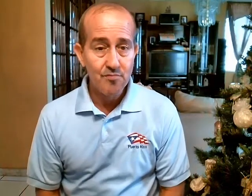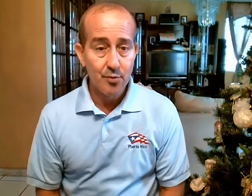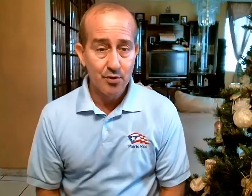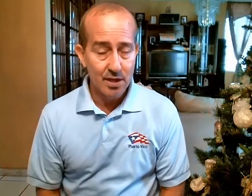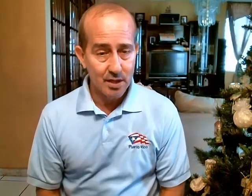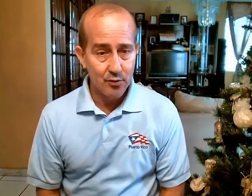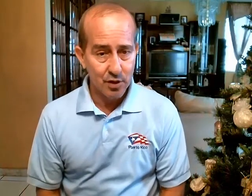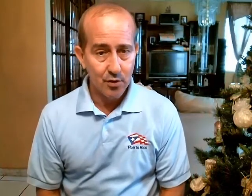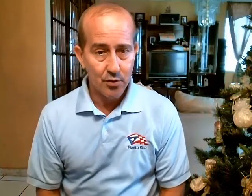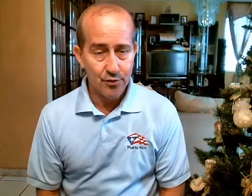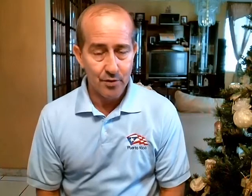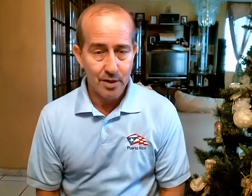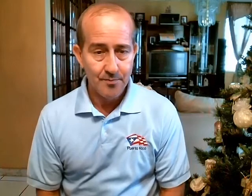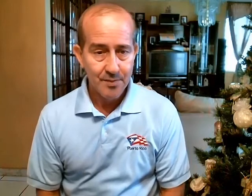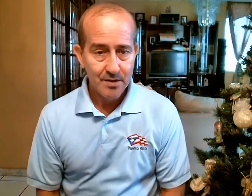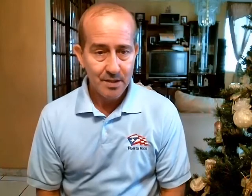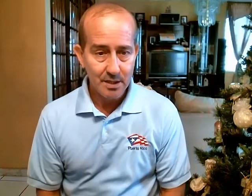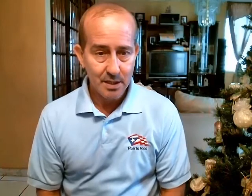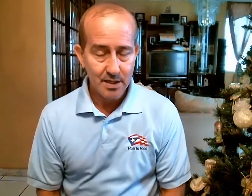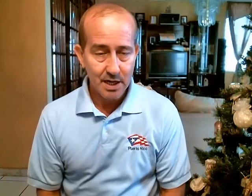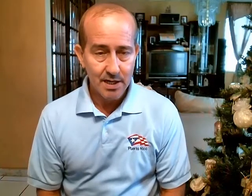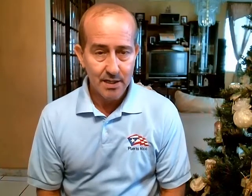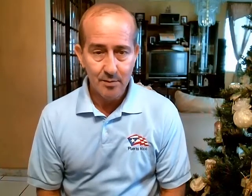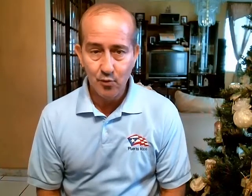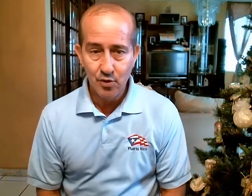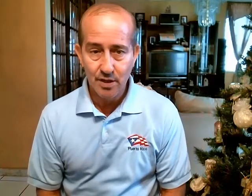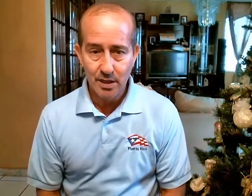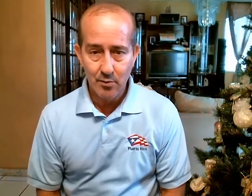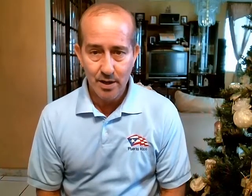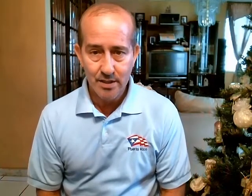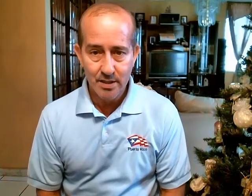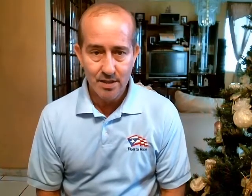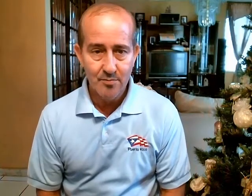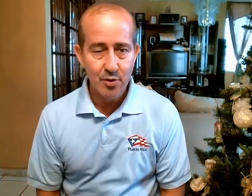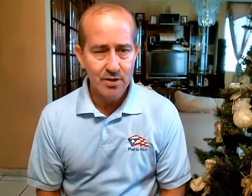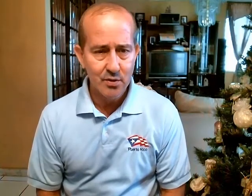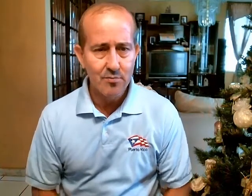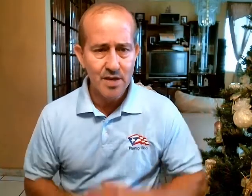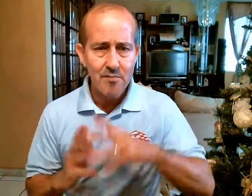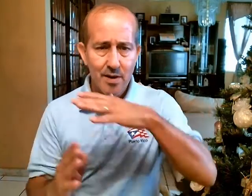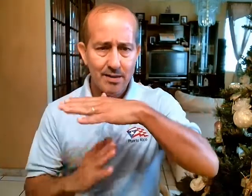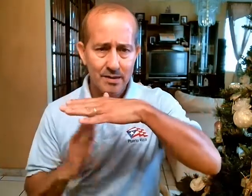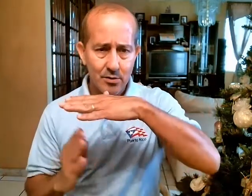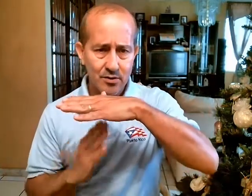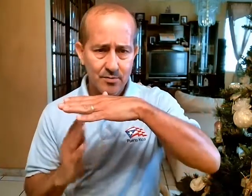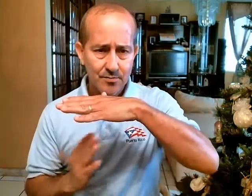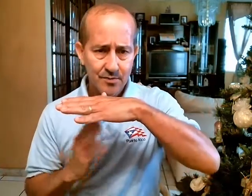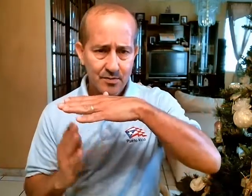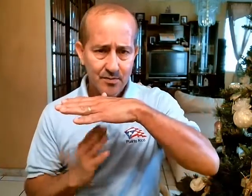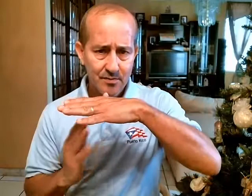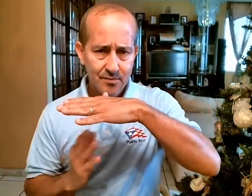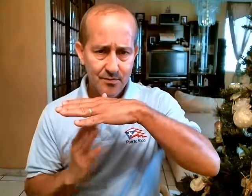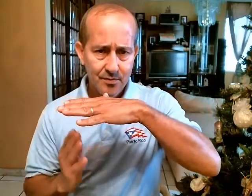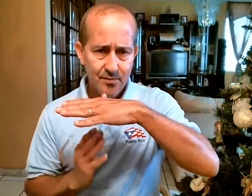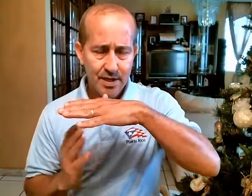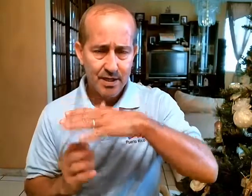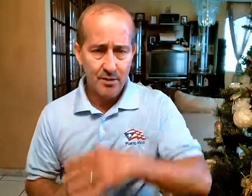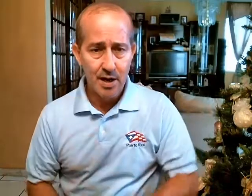importantes Que usted los conozca Si quiere entrar en este mundo Del lenguaje de señas Porque son bien básicos Para trabajar